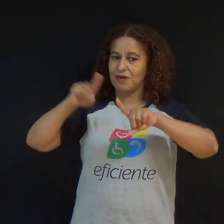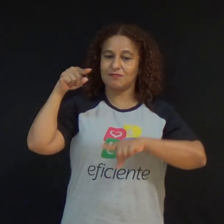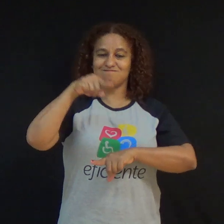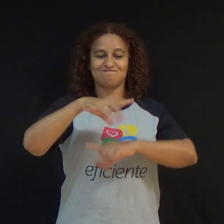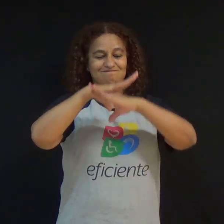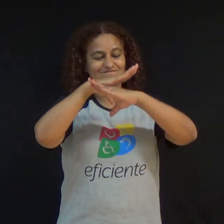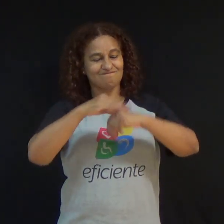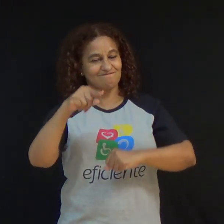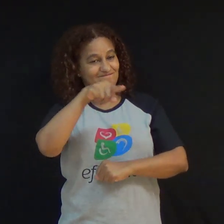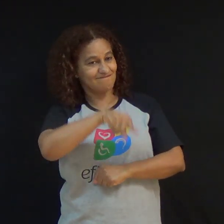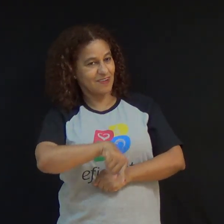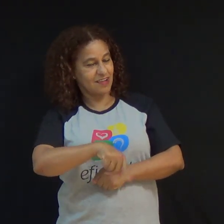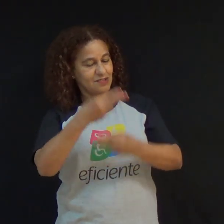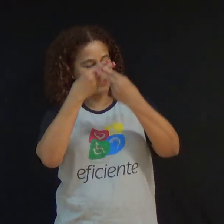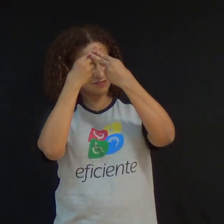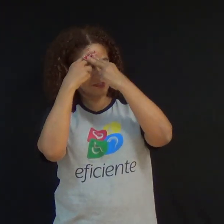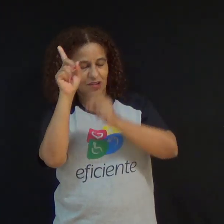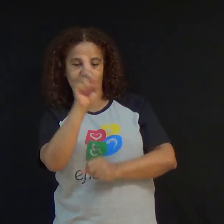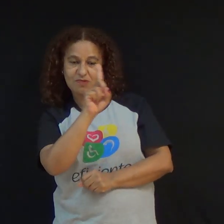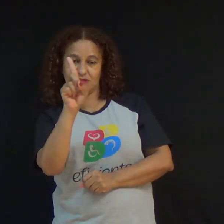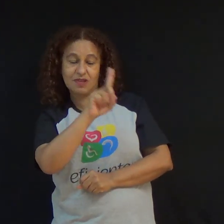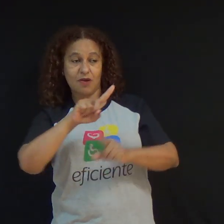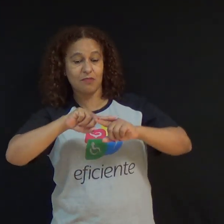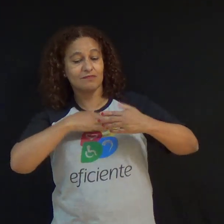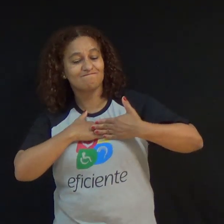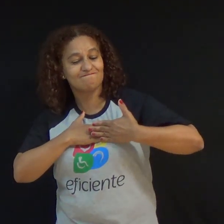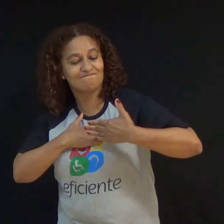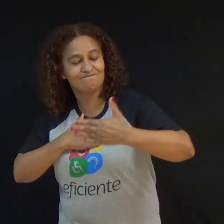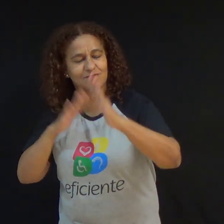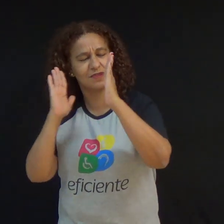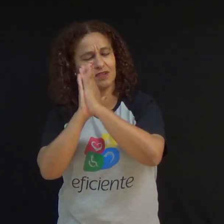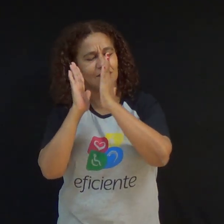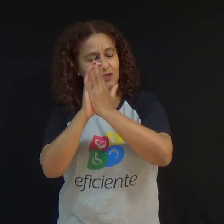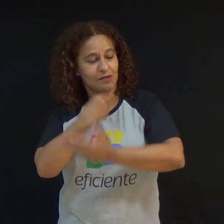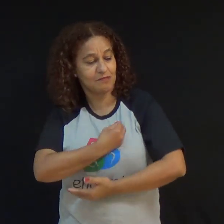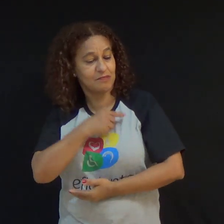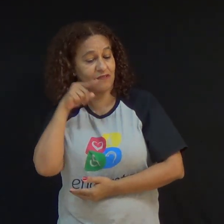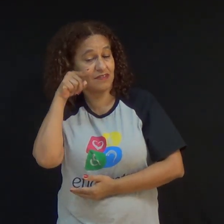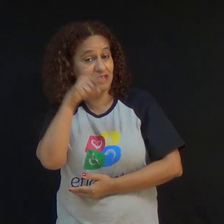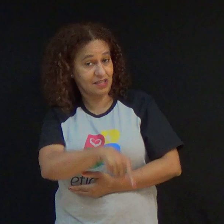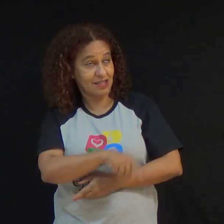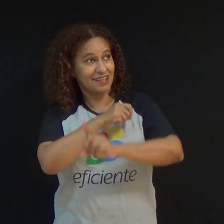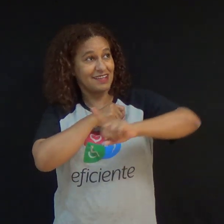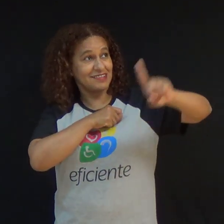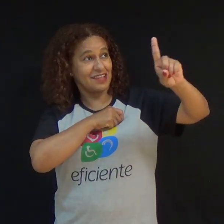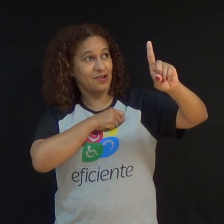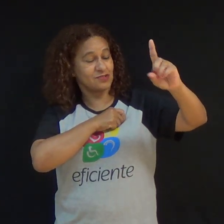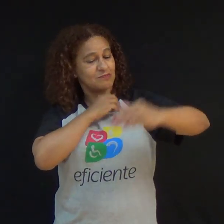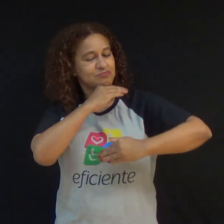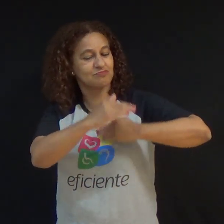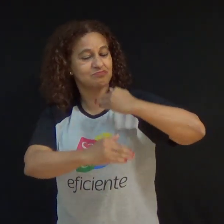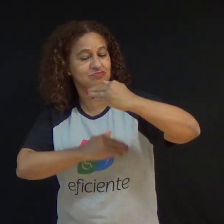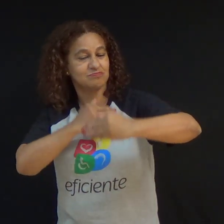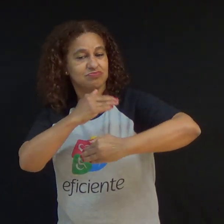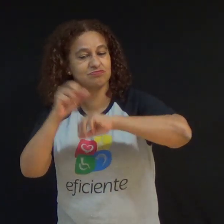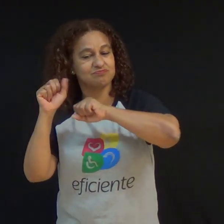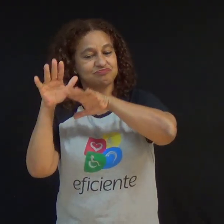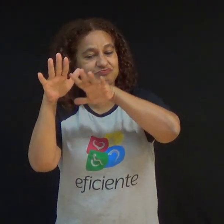Mas depois de começar a orar por ele, Deus iniciou uma série de eventos que desencadearam uma libertação para as pessoas que